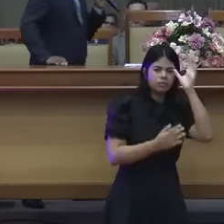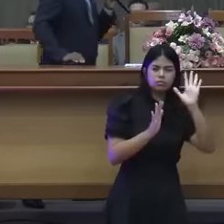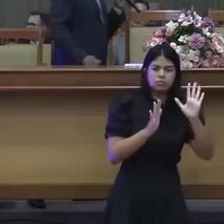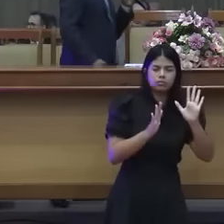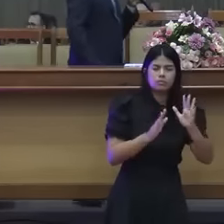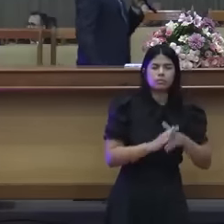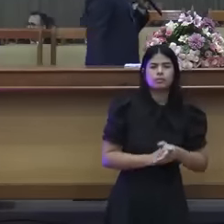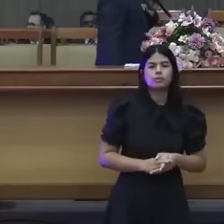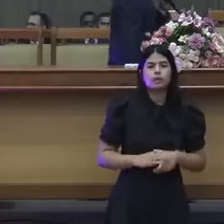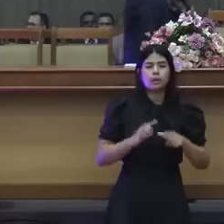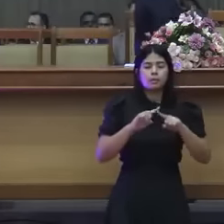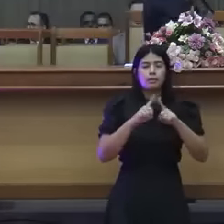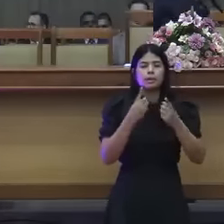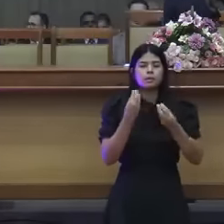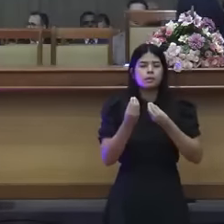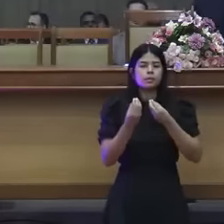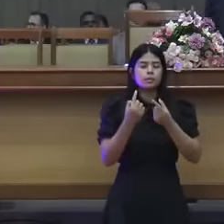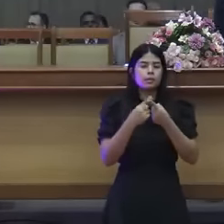Jesus?